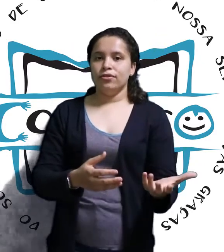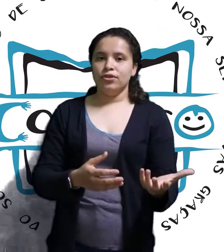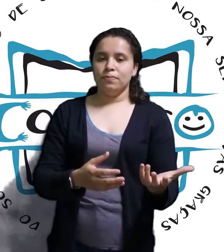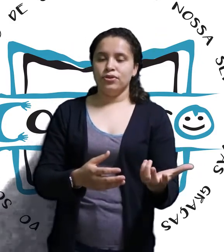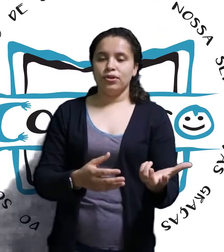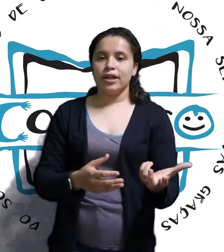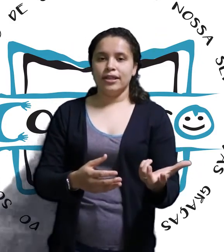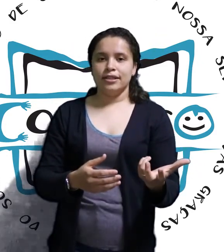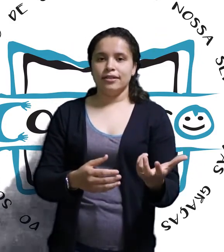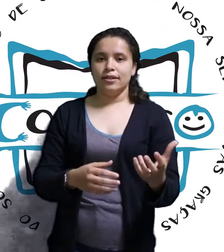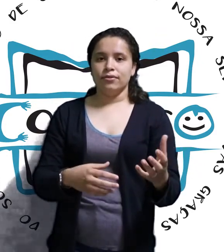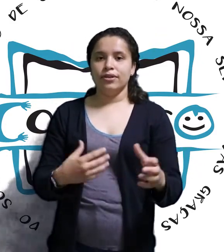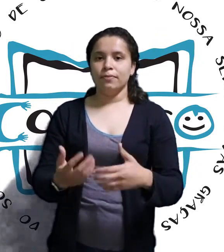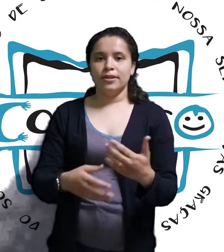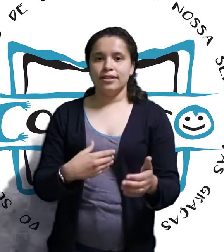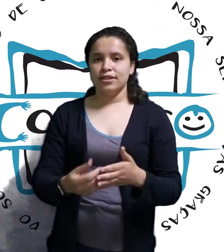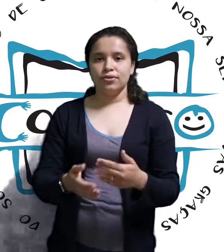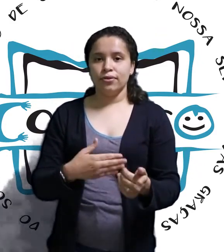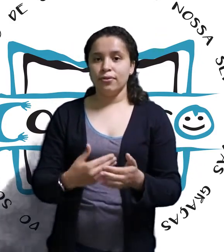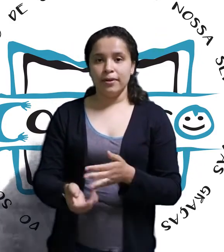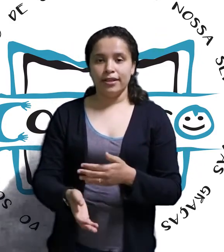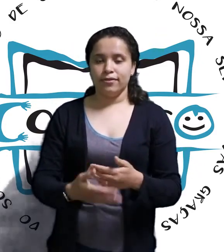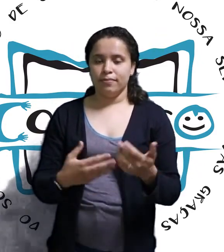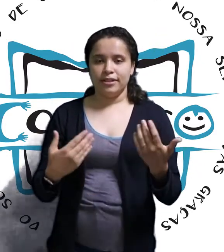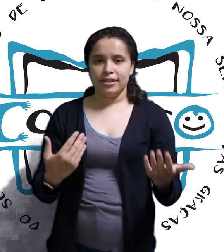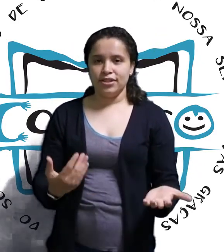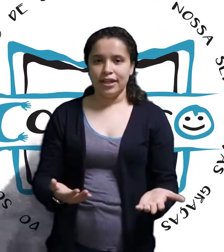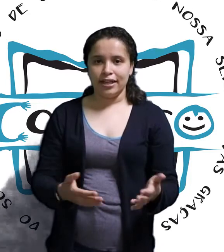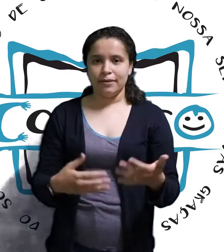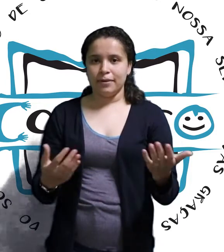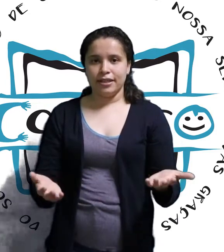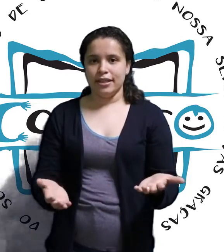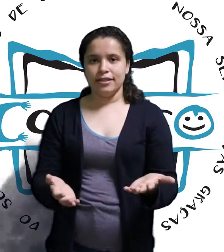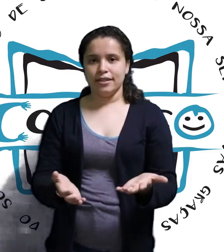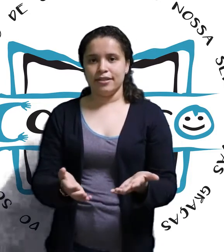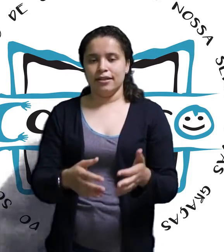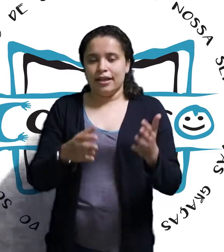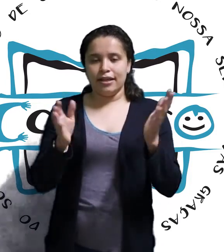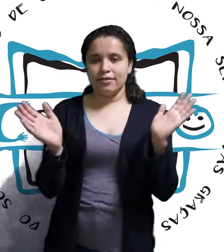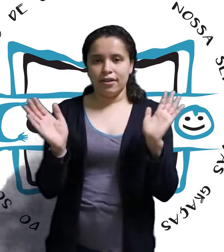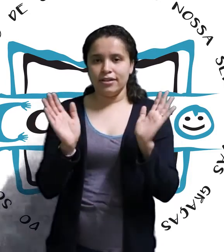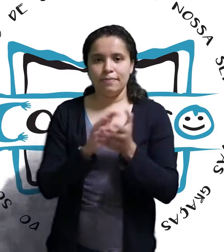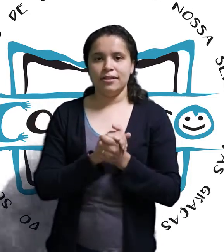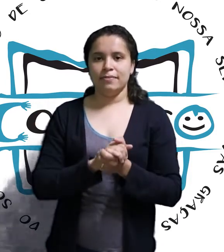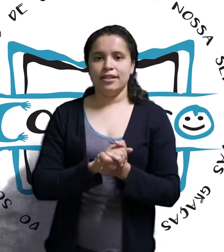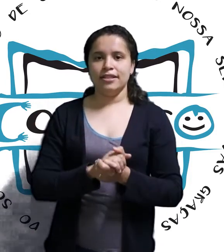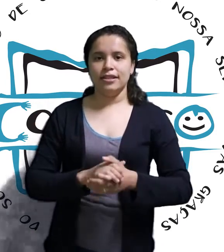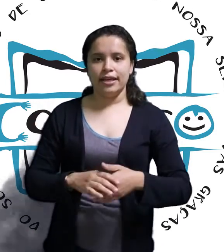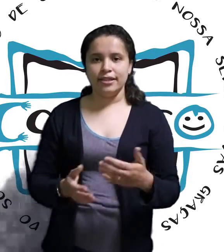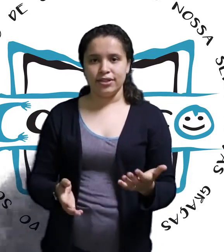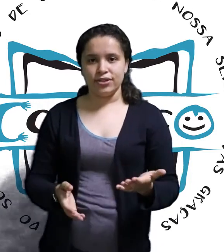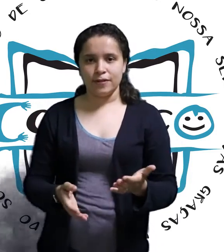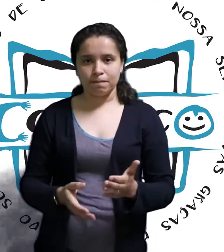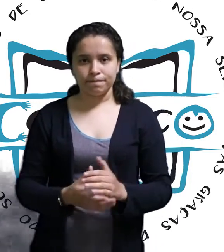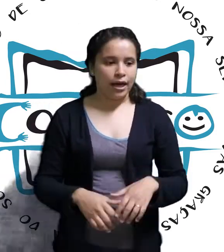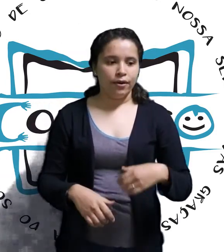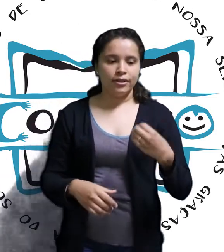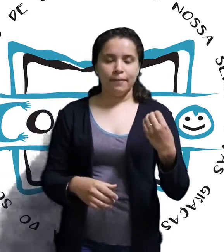outro tipo de organização que não precisa de documento, não precisa de nada para que exista. Ela só simplesmente existe. A outra